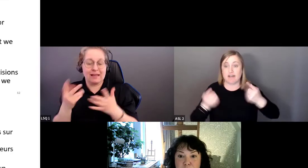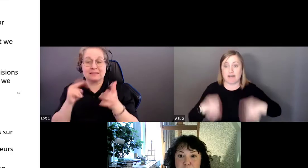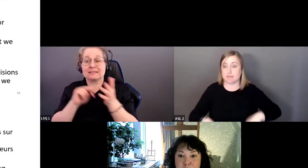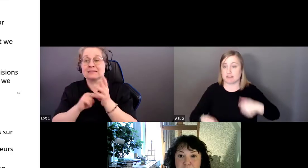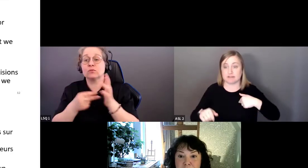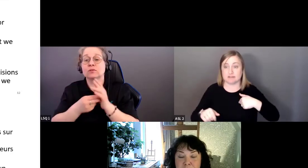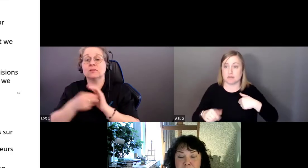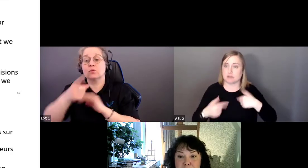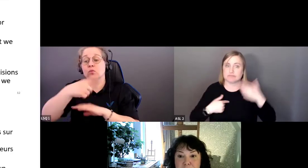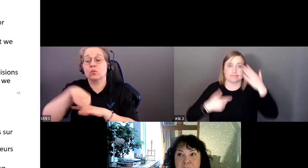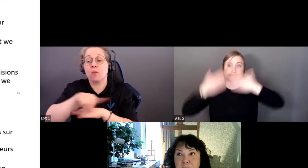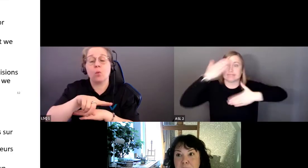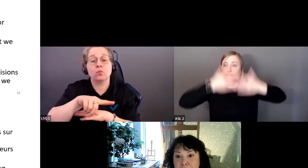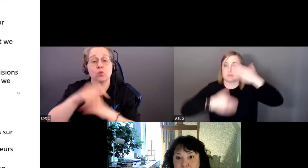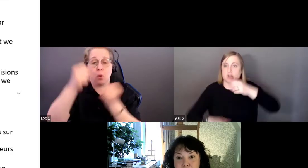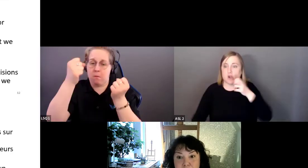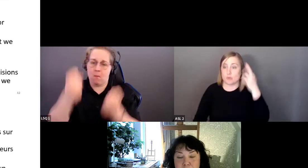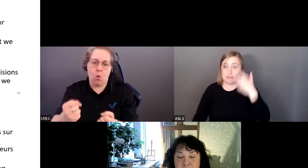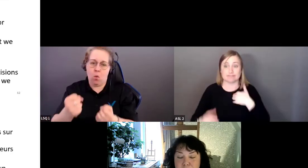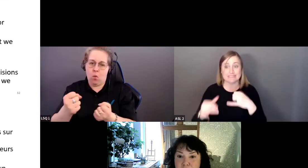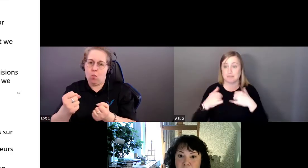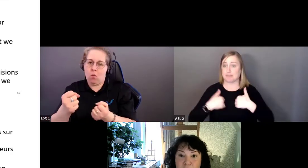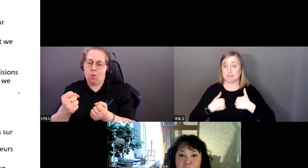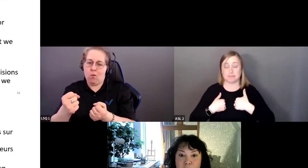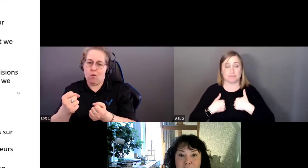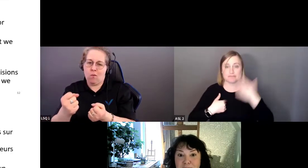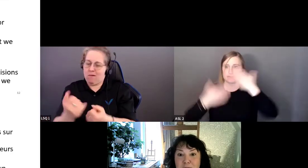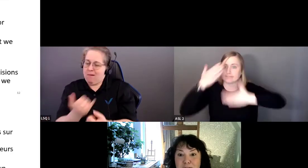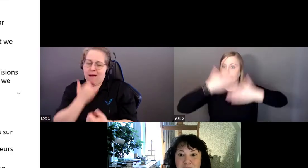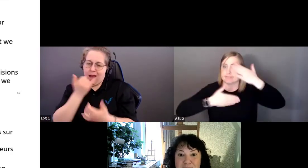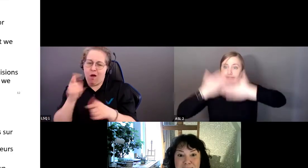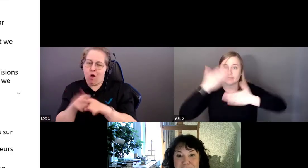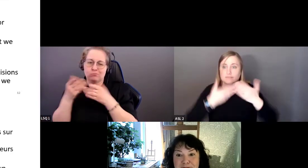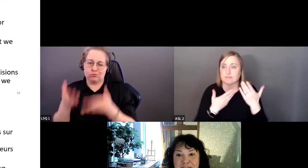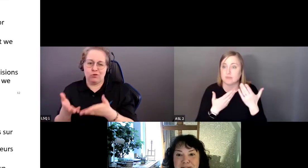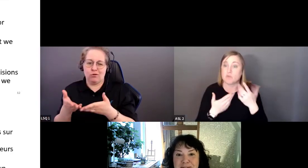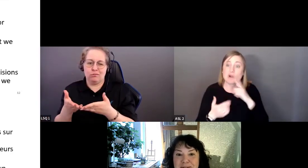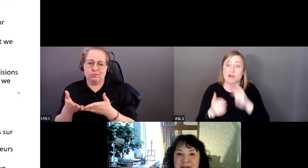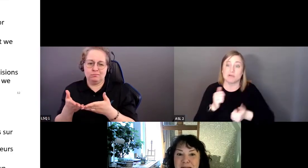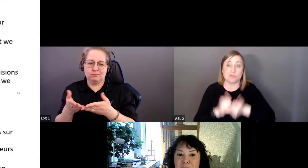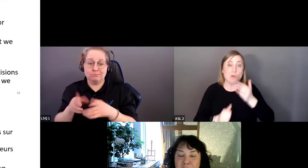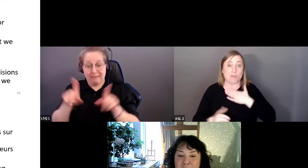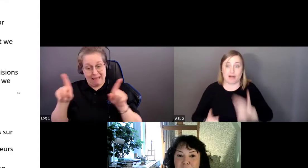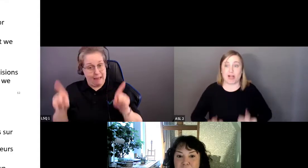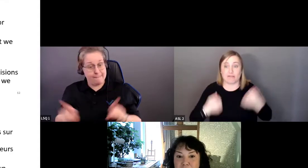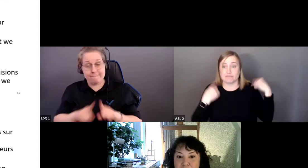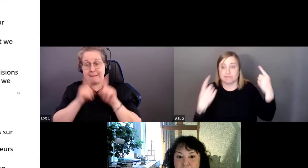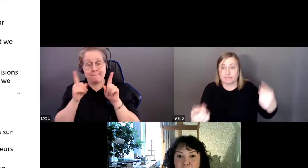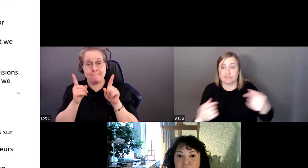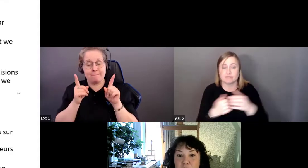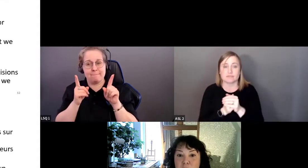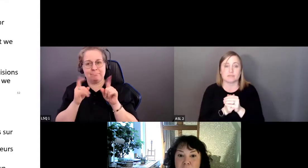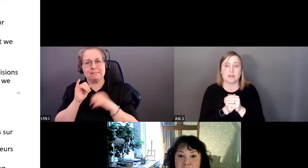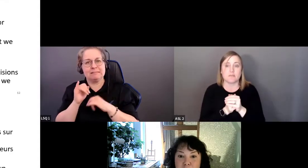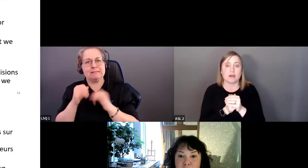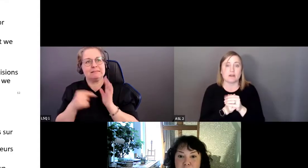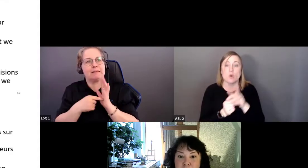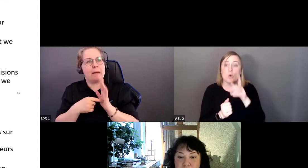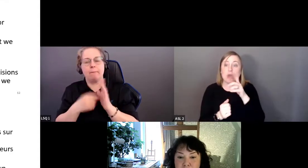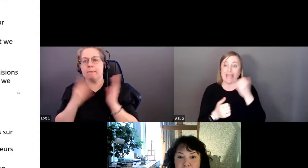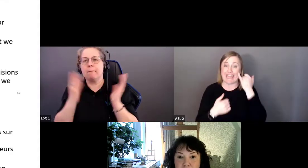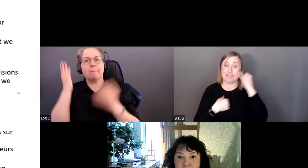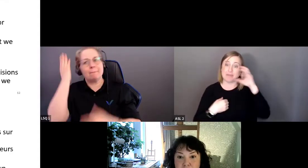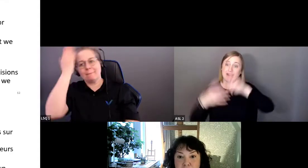peut en être coupable. Bien que cela puisse être invisible,